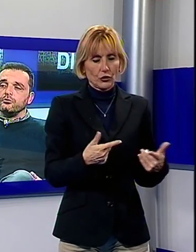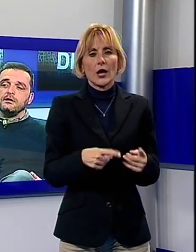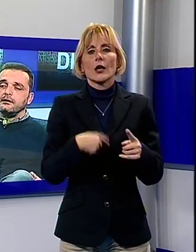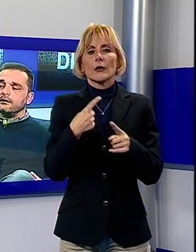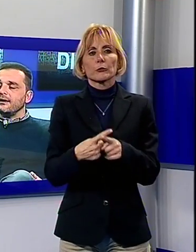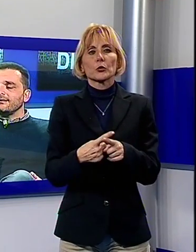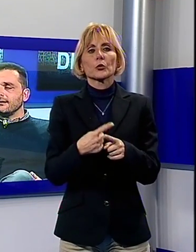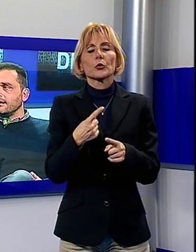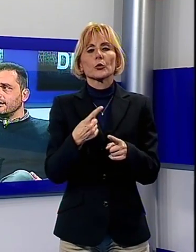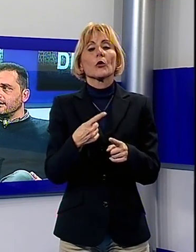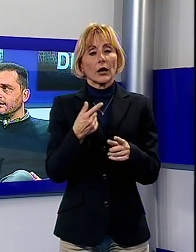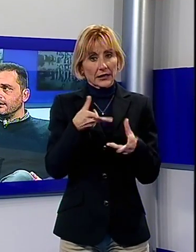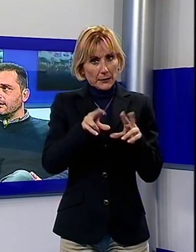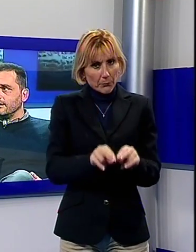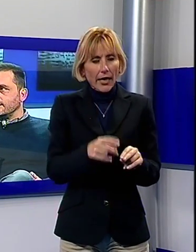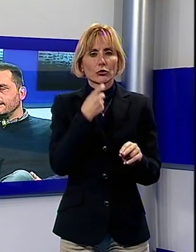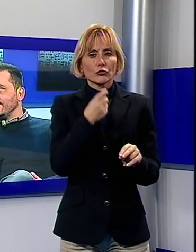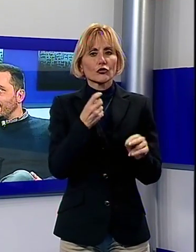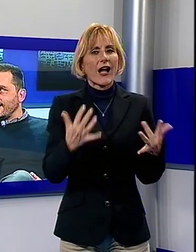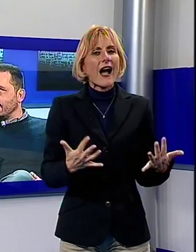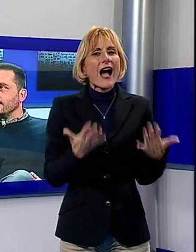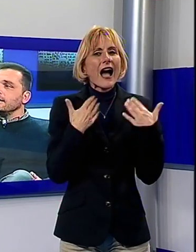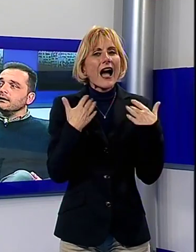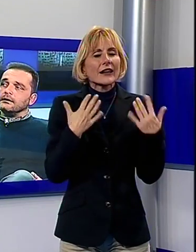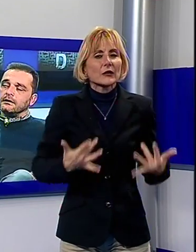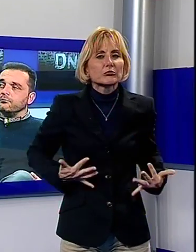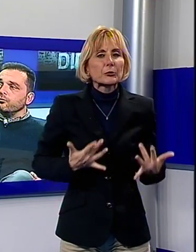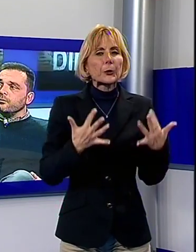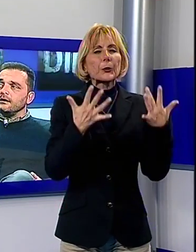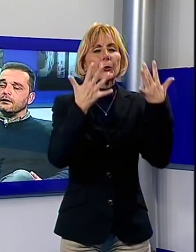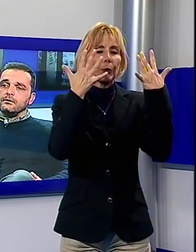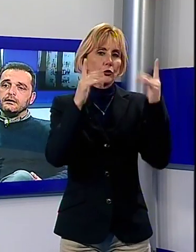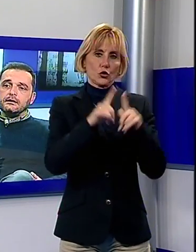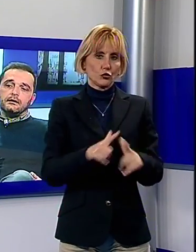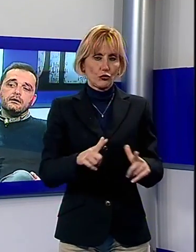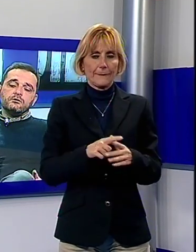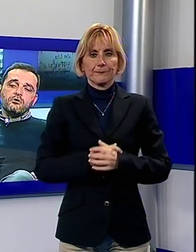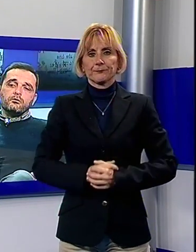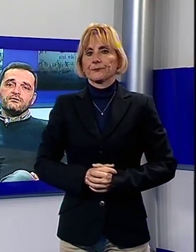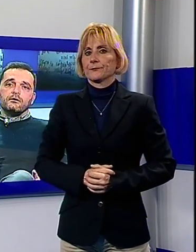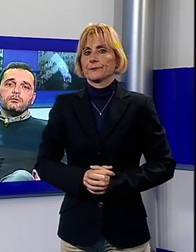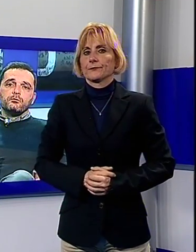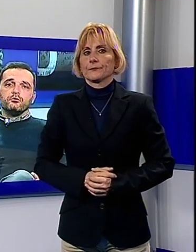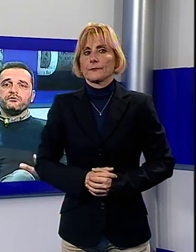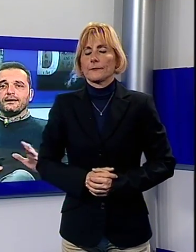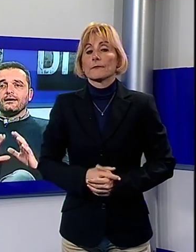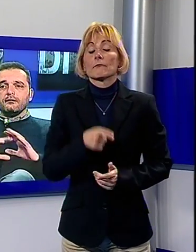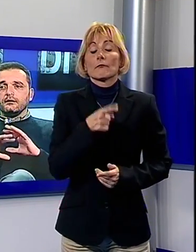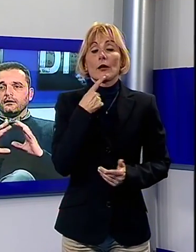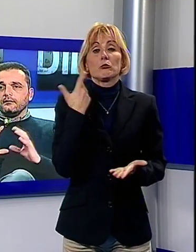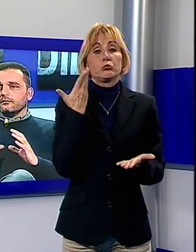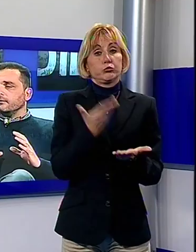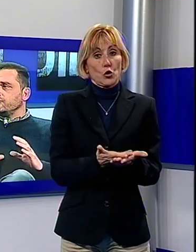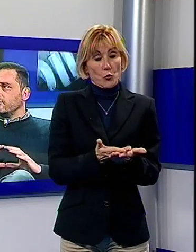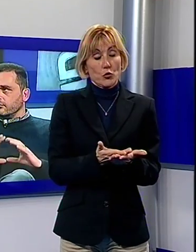bisogno di emettere nell'area fumi e quindi questa è una proposta che,